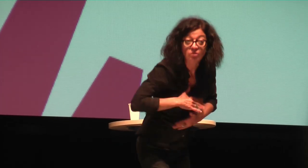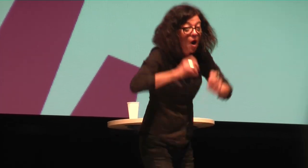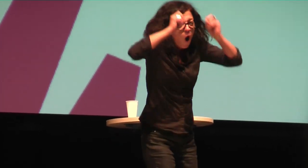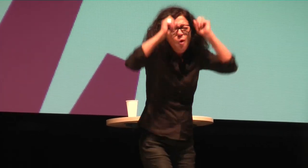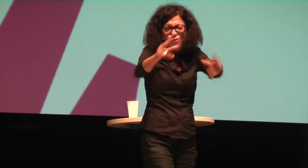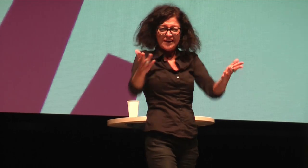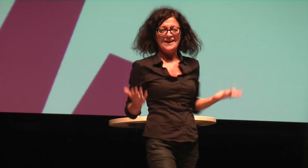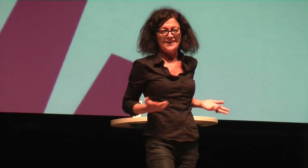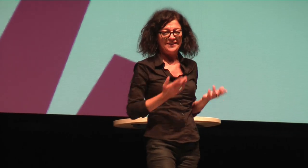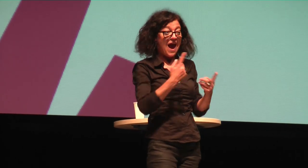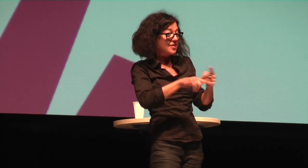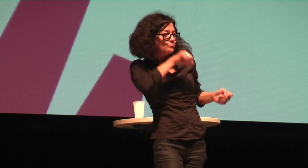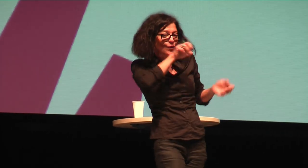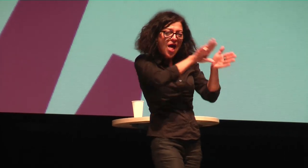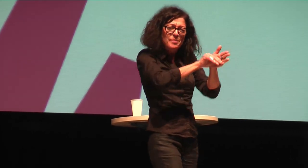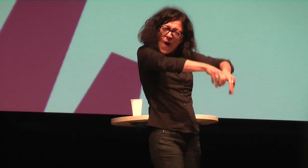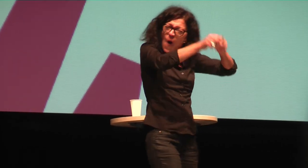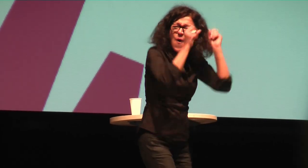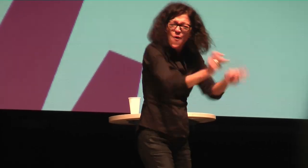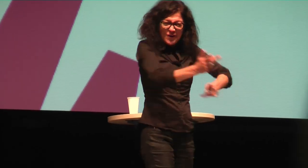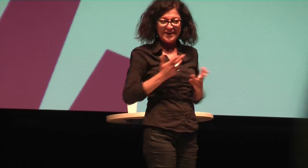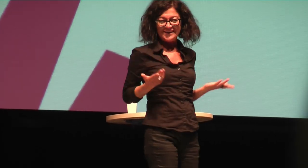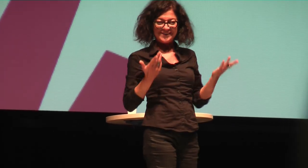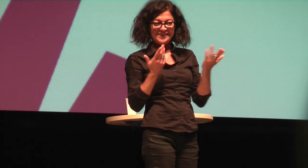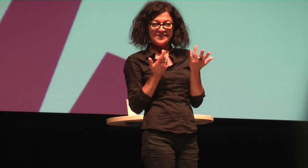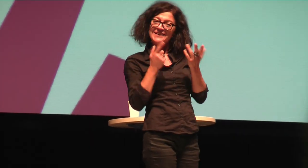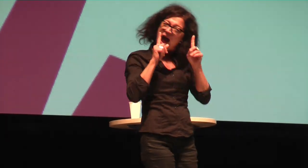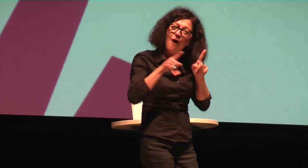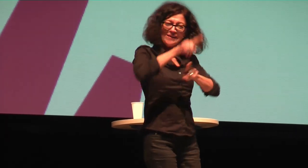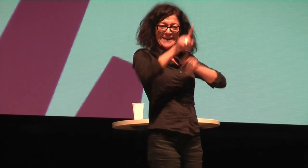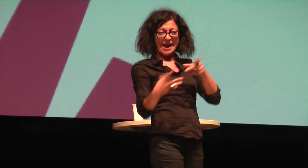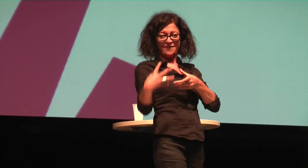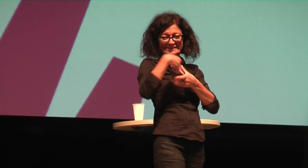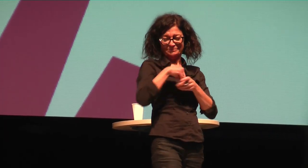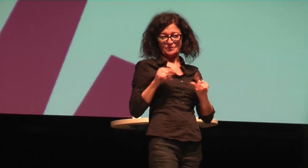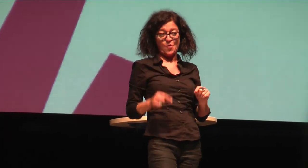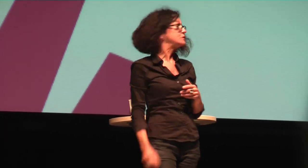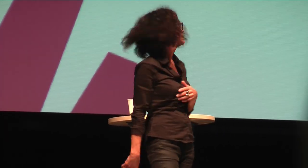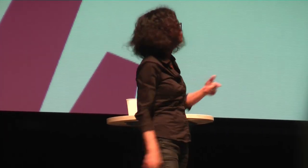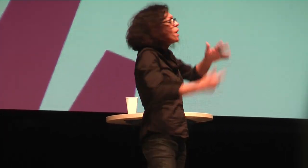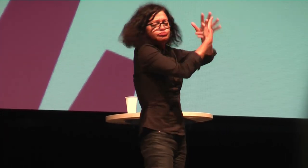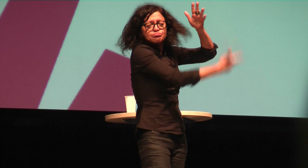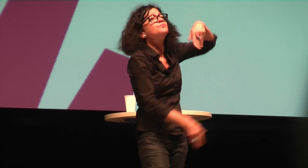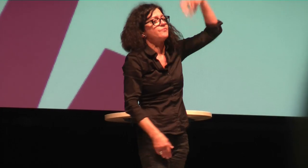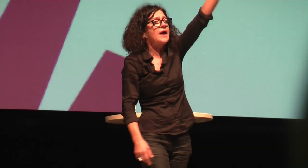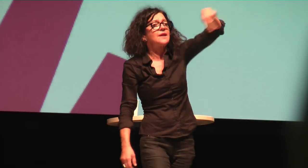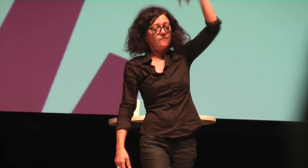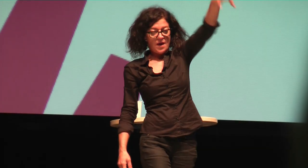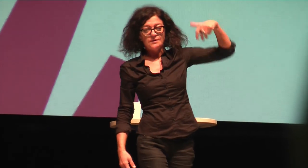alles Unterschiede. Andere möchten gerne Lautsprache nutzen. Es gibt Hörende, die gerne sprechen. Es gibt andere,